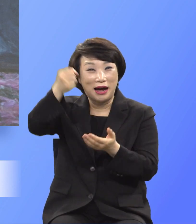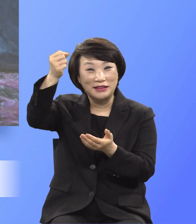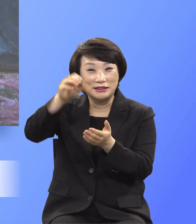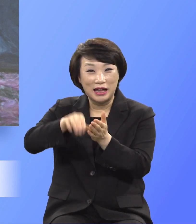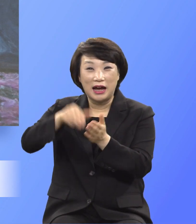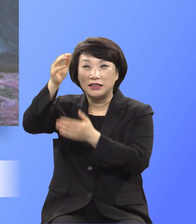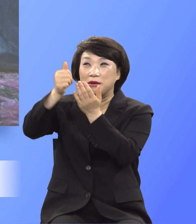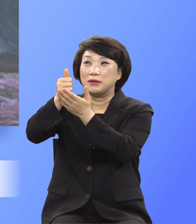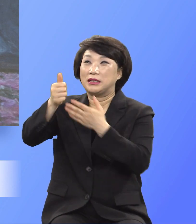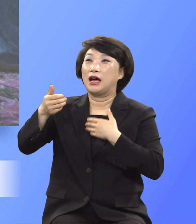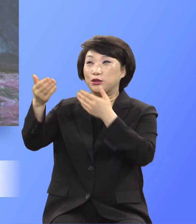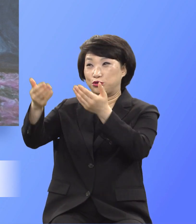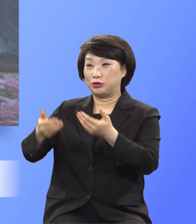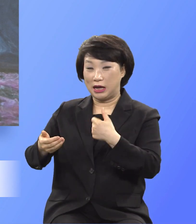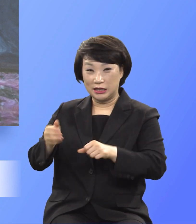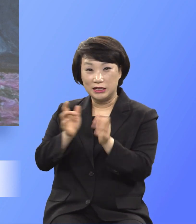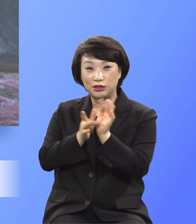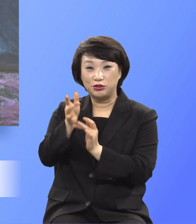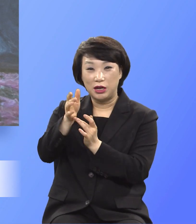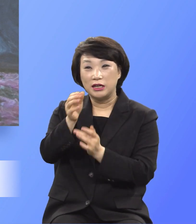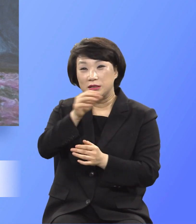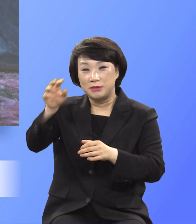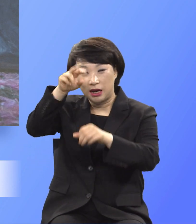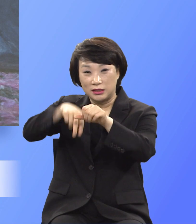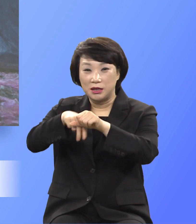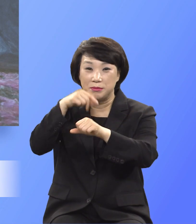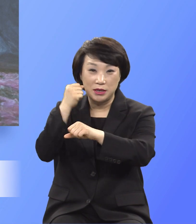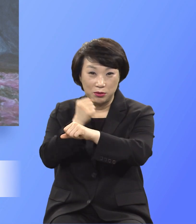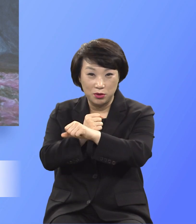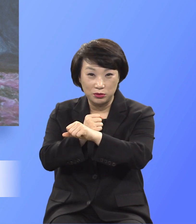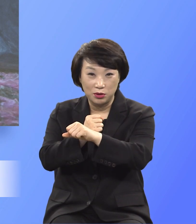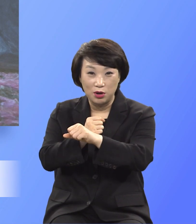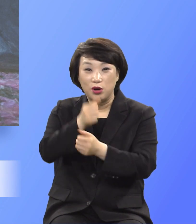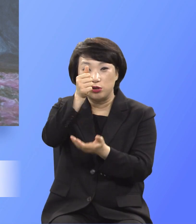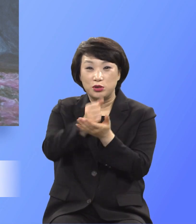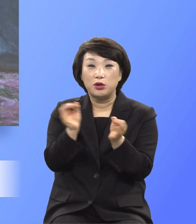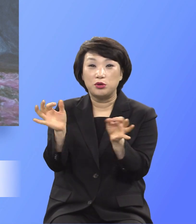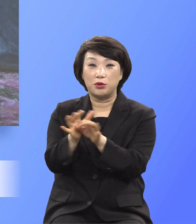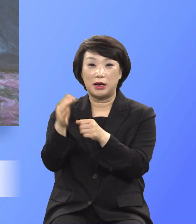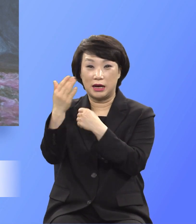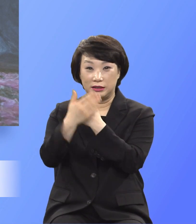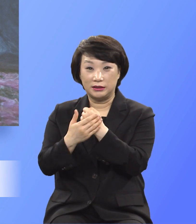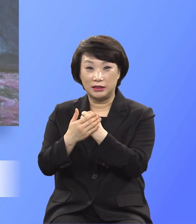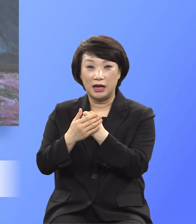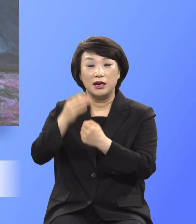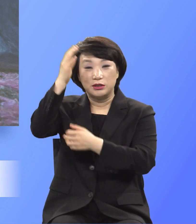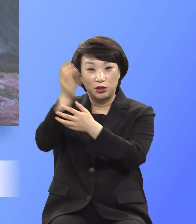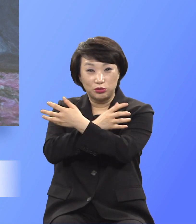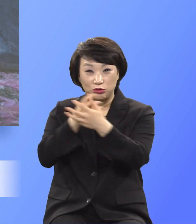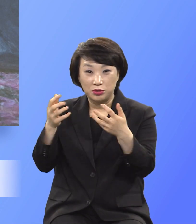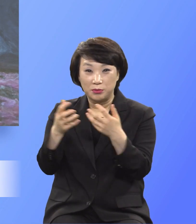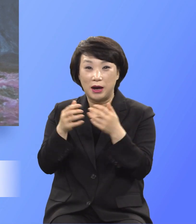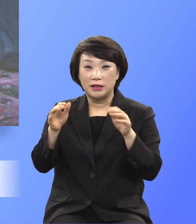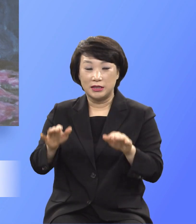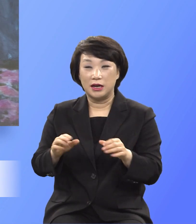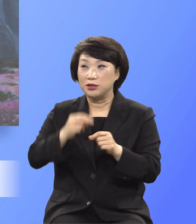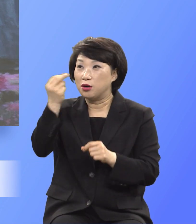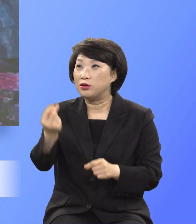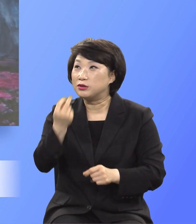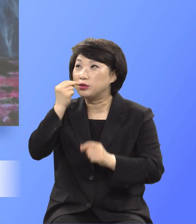주시는 아들의 십자가의 피의 공로와 속죄와 성령축만과 영생과 천국이